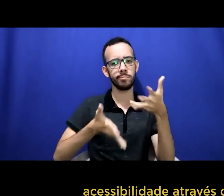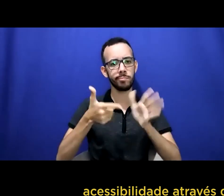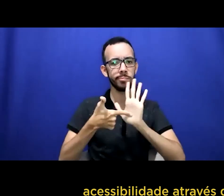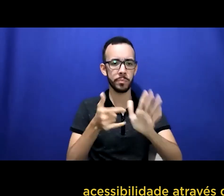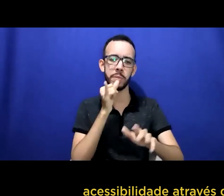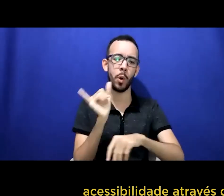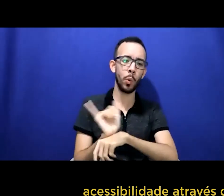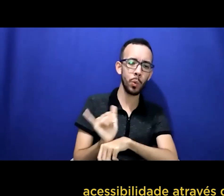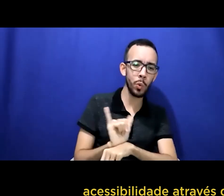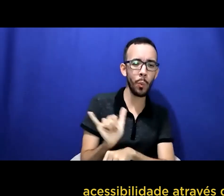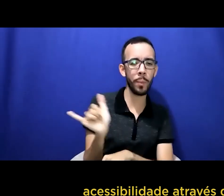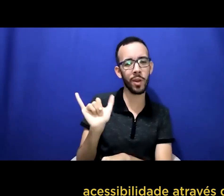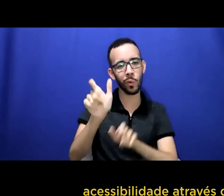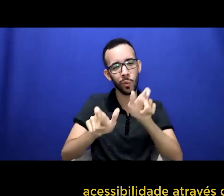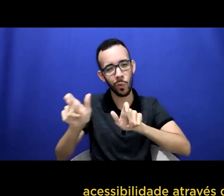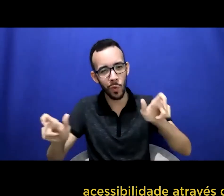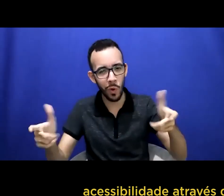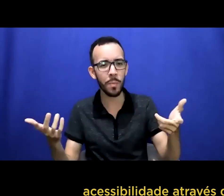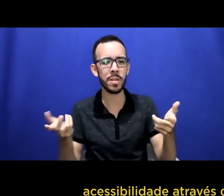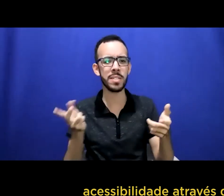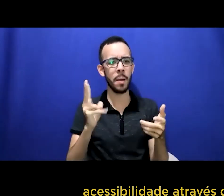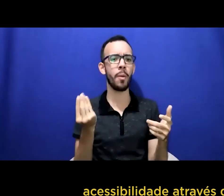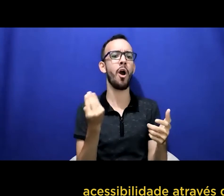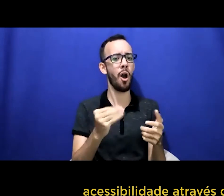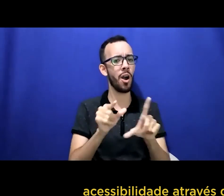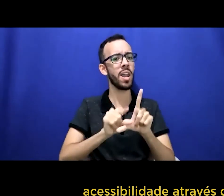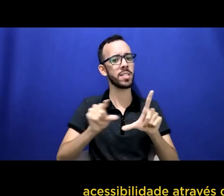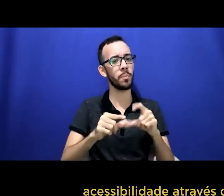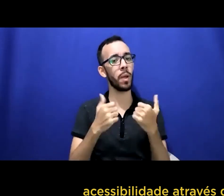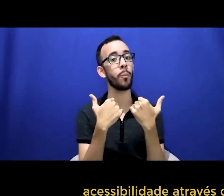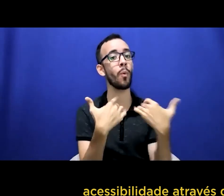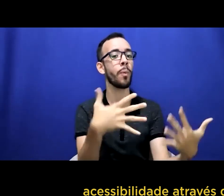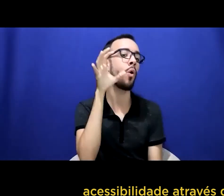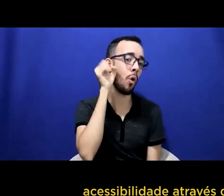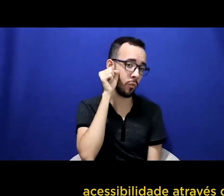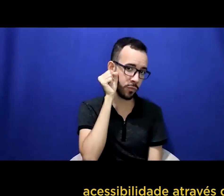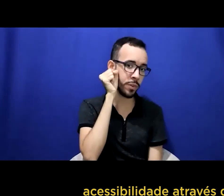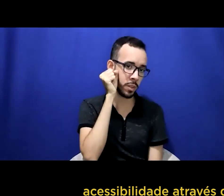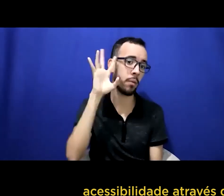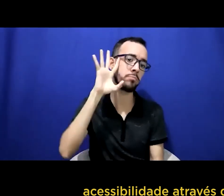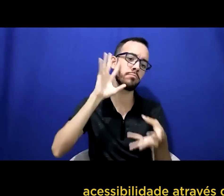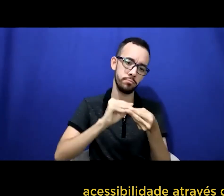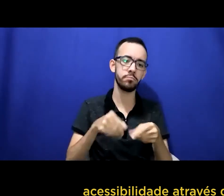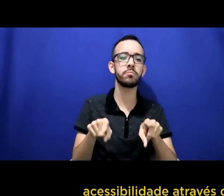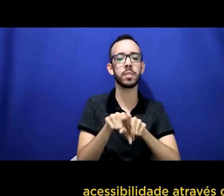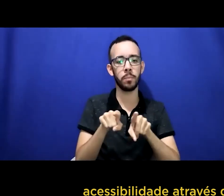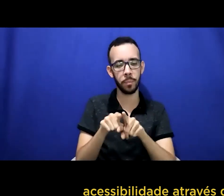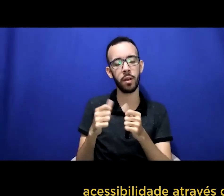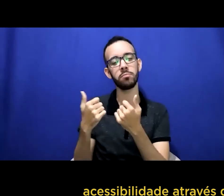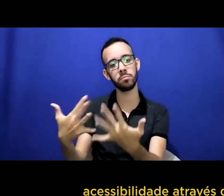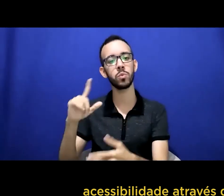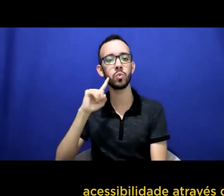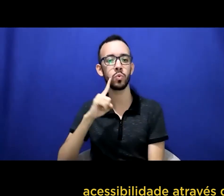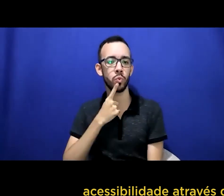acessibilidade através de intérpretes de libras não só em eventos mas também na